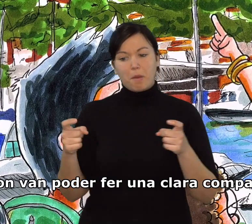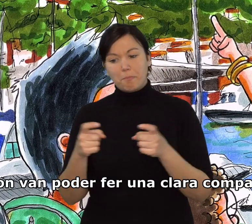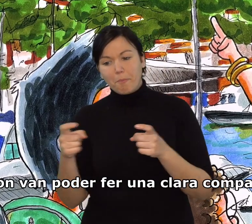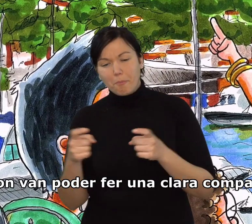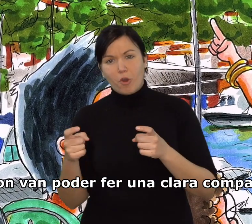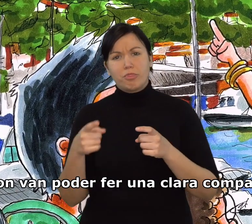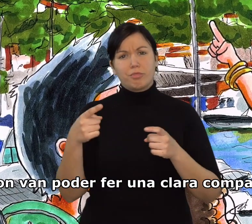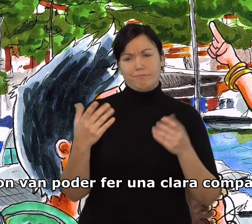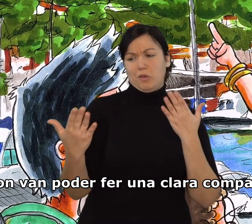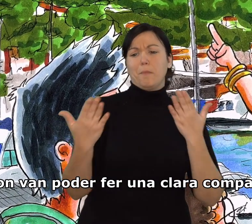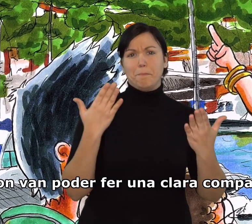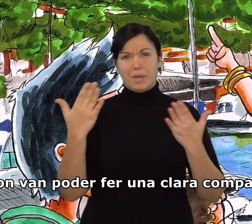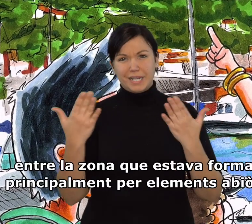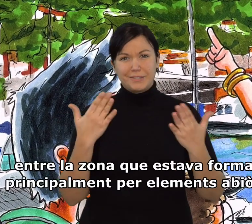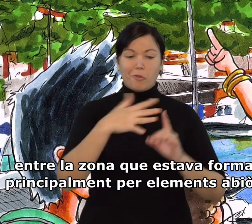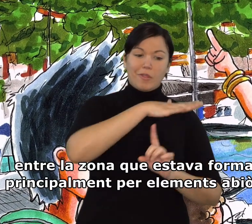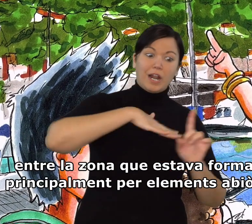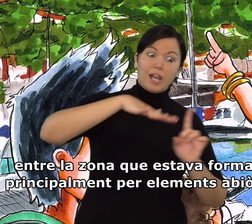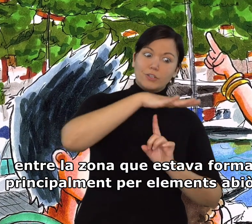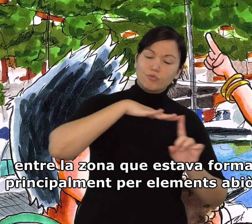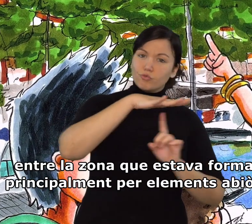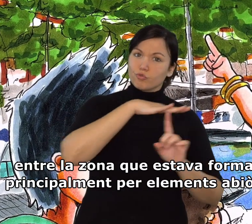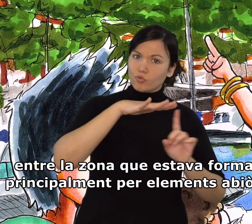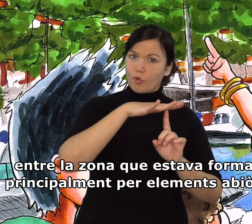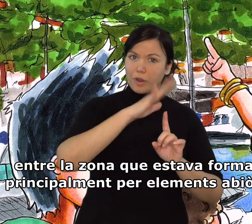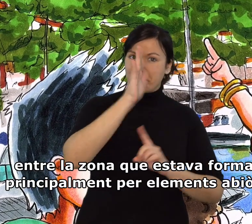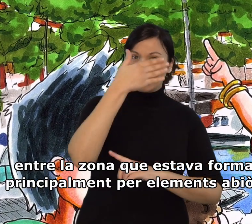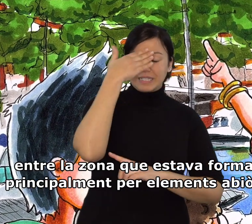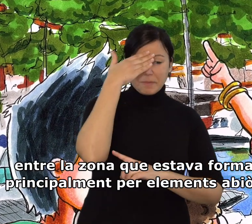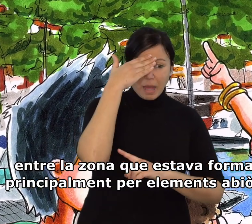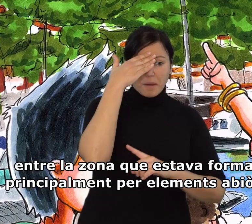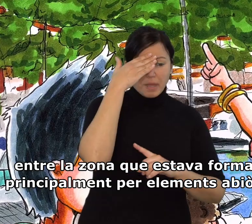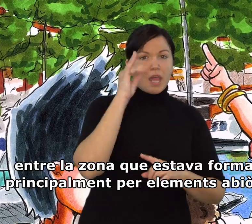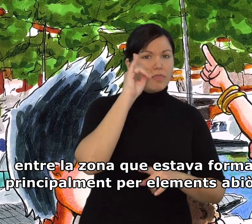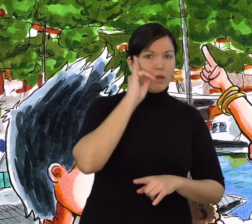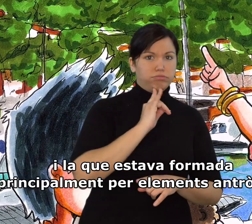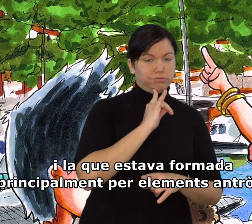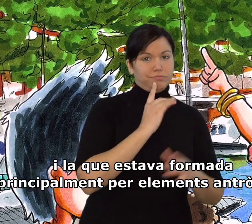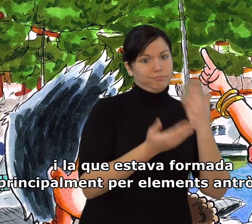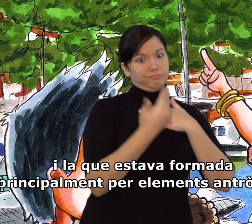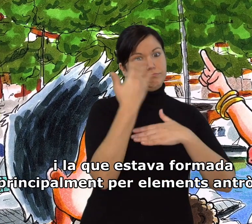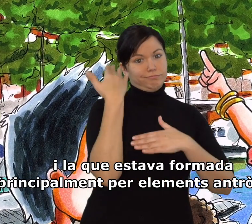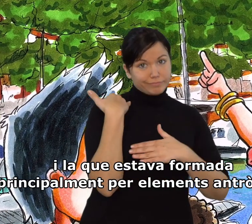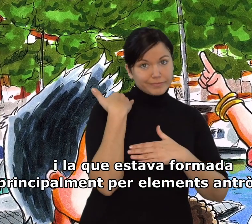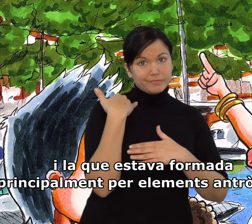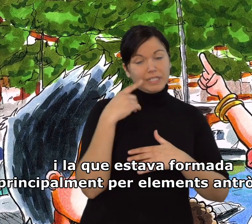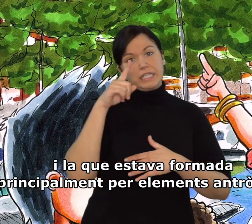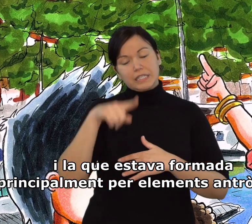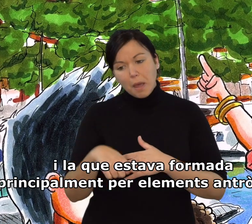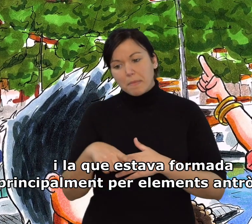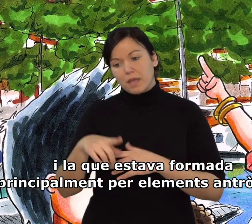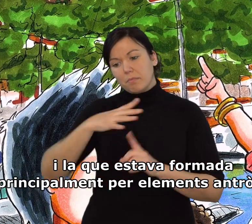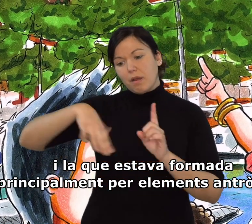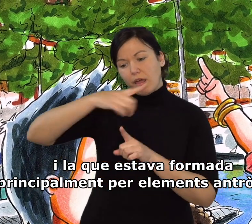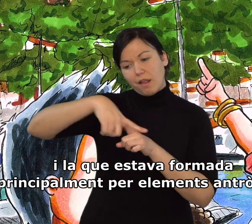on van poder fer una clara comparació entre la zona que estava formada principalment per elements abiòtics i la que estava formada principalment